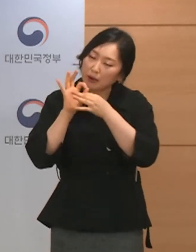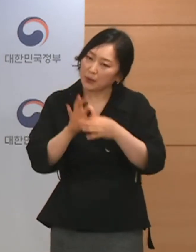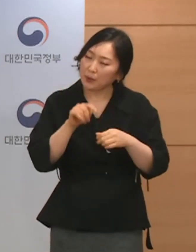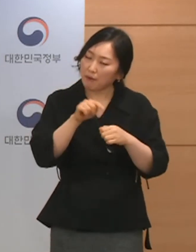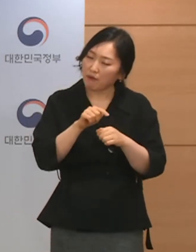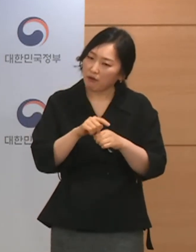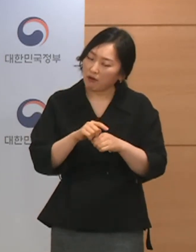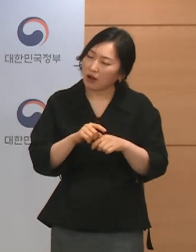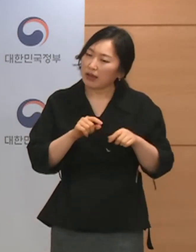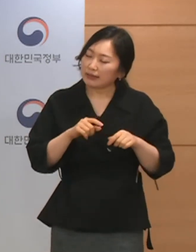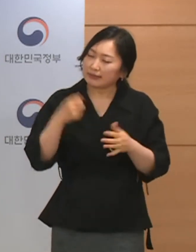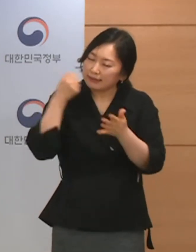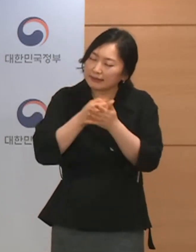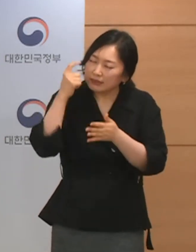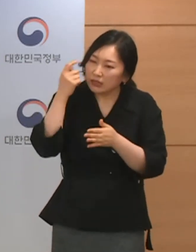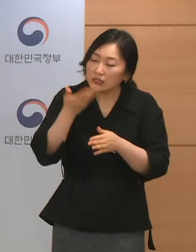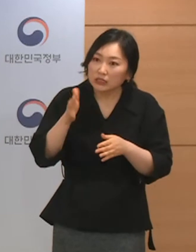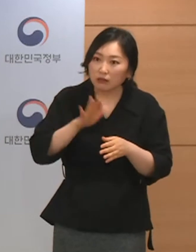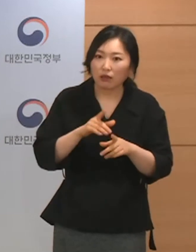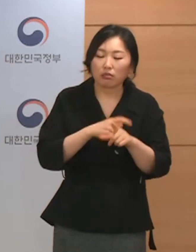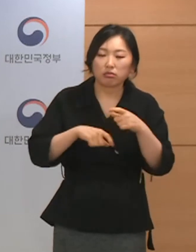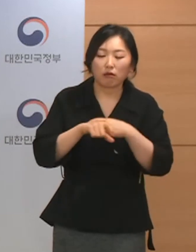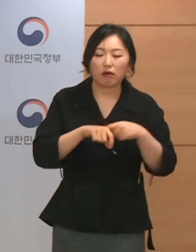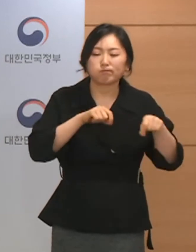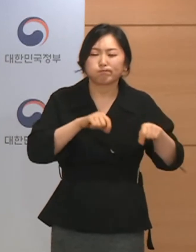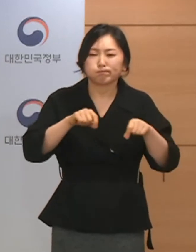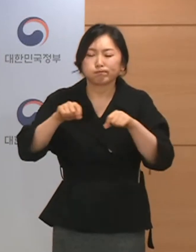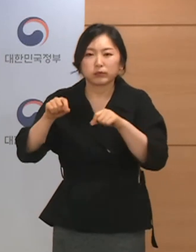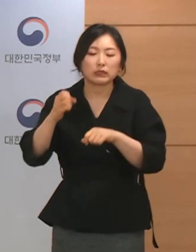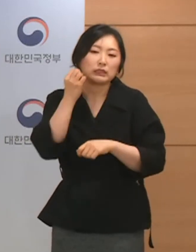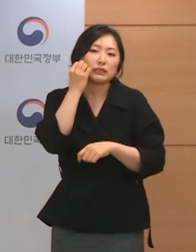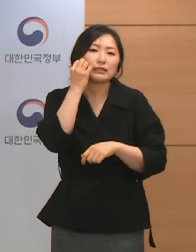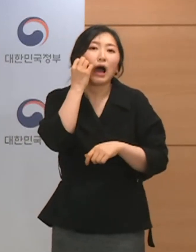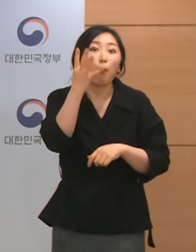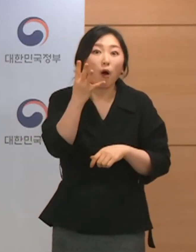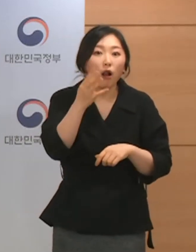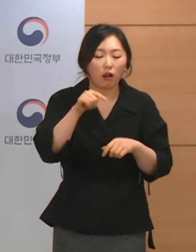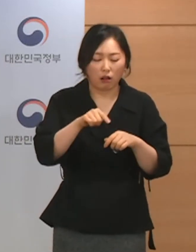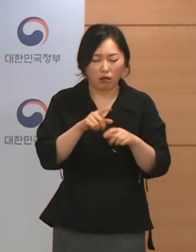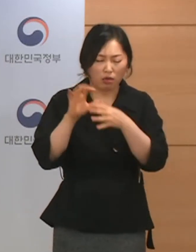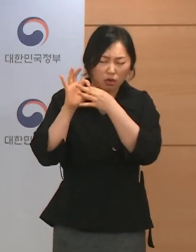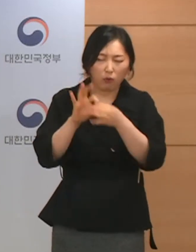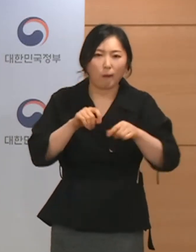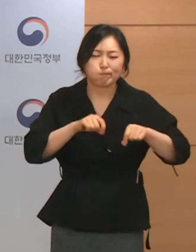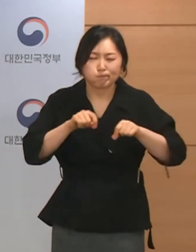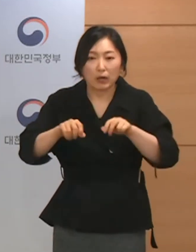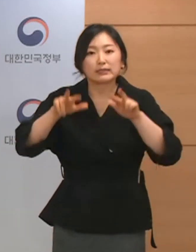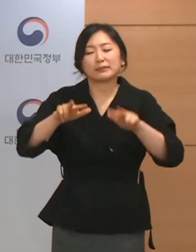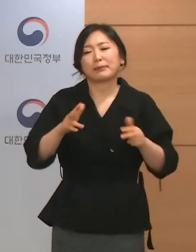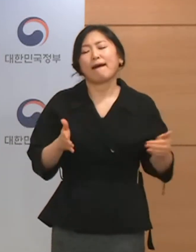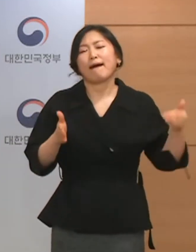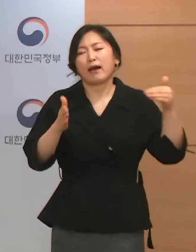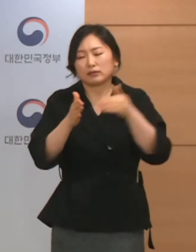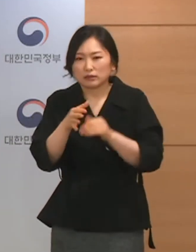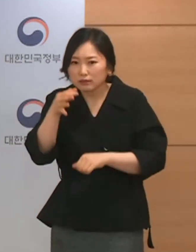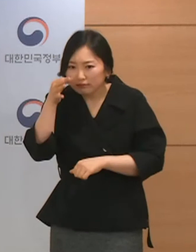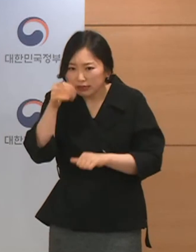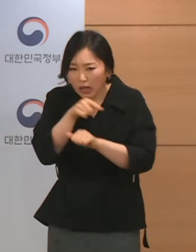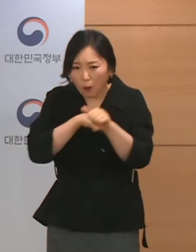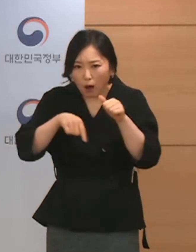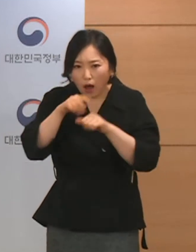점들을 고려해서 약 4개월 이상 이 전환을 연기하면서 현재까지 상황을 지켜보고 있었습니다.